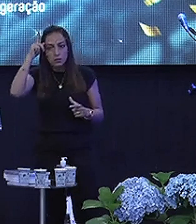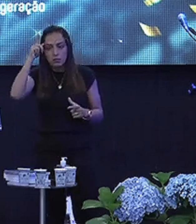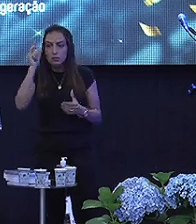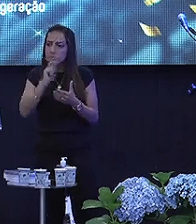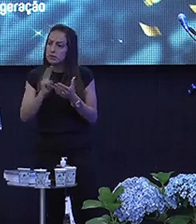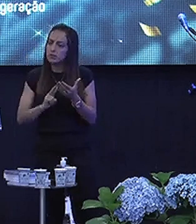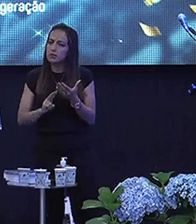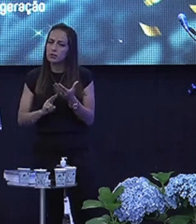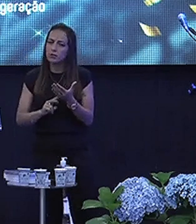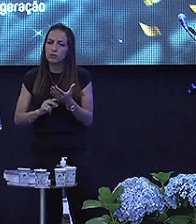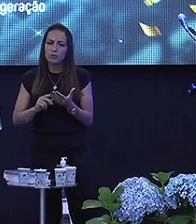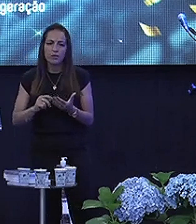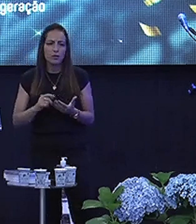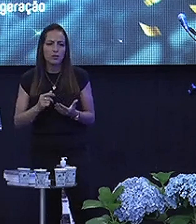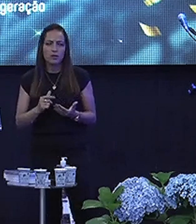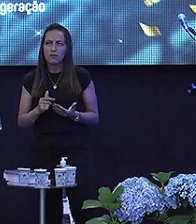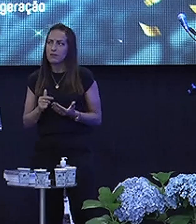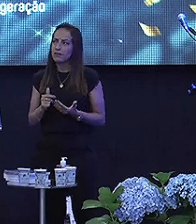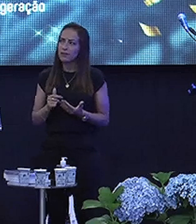estante dela Não lê